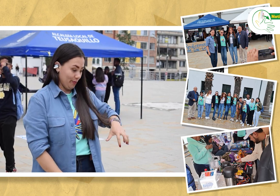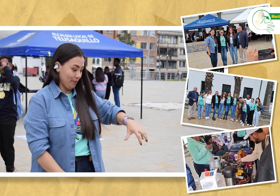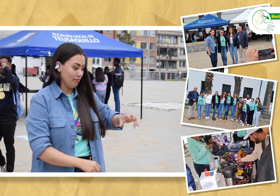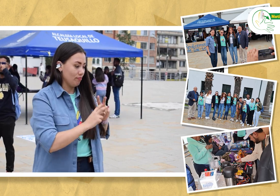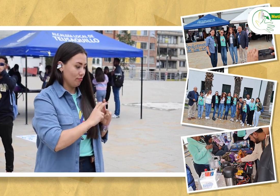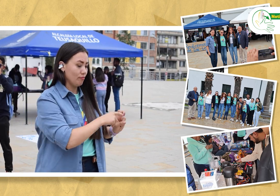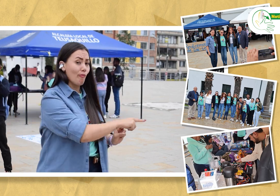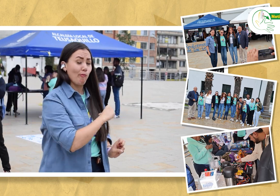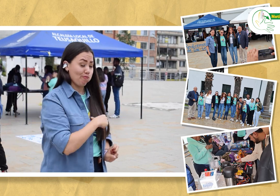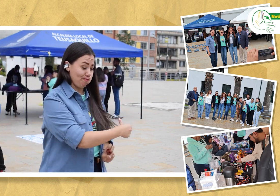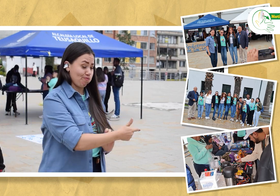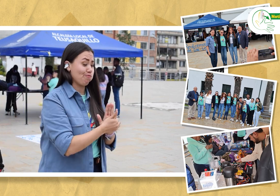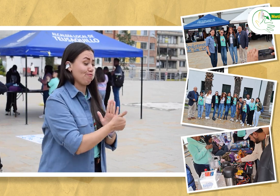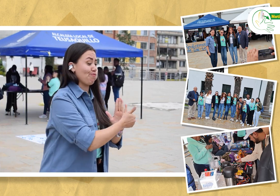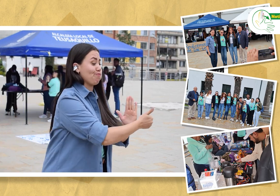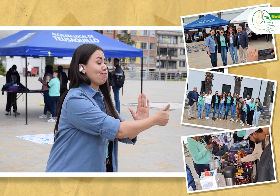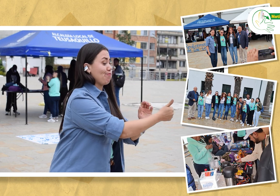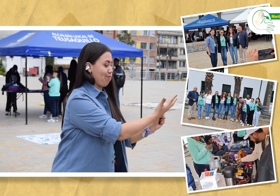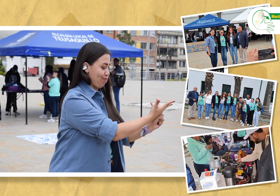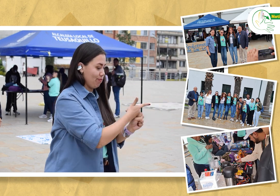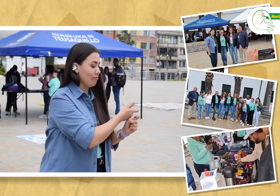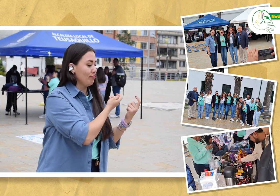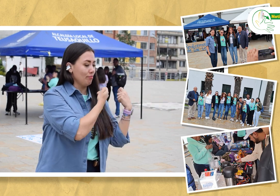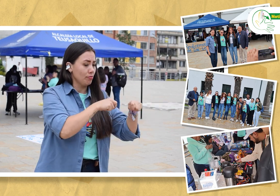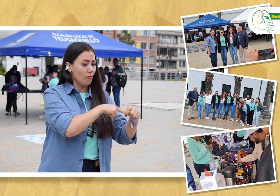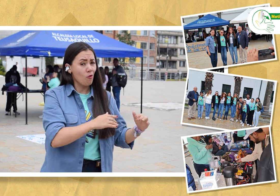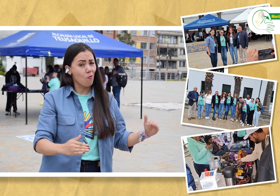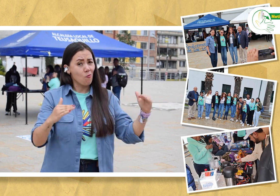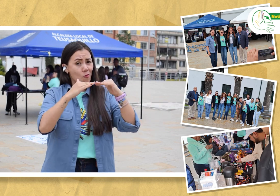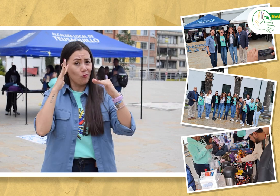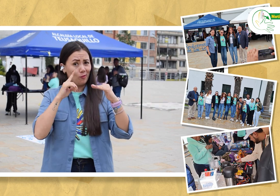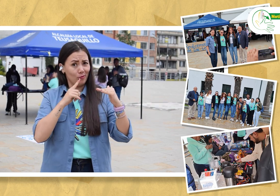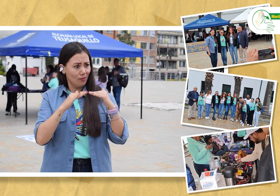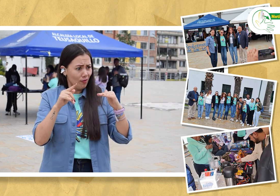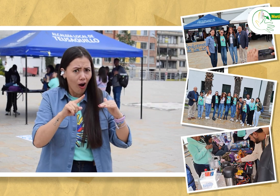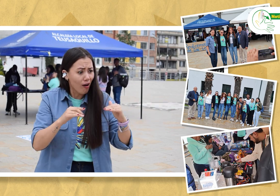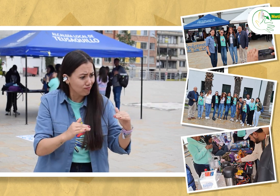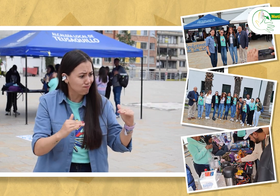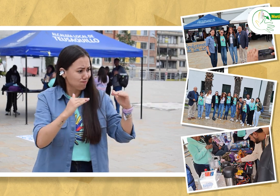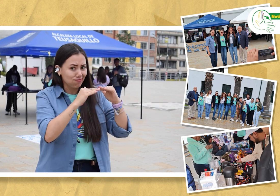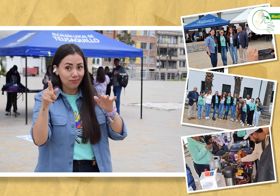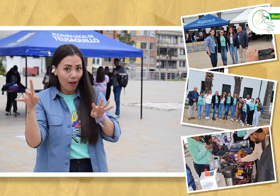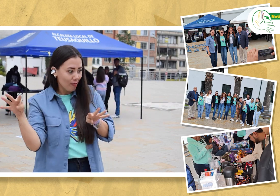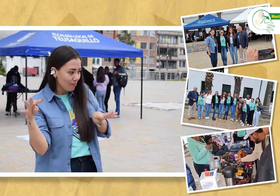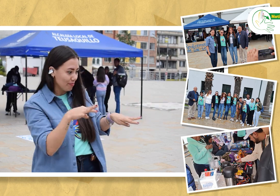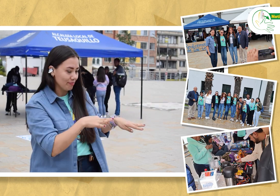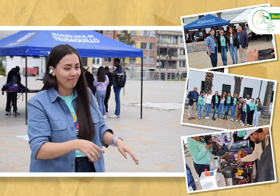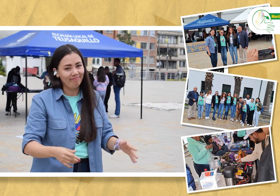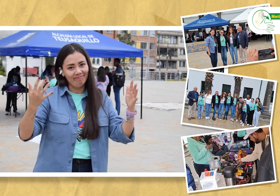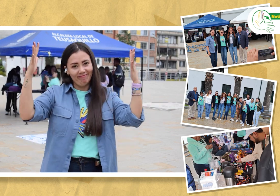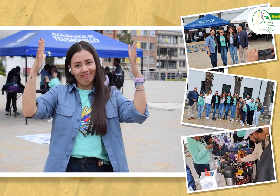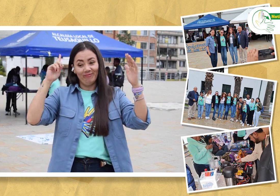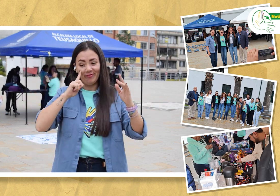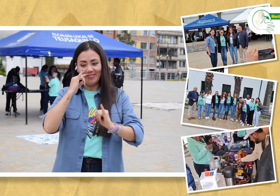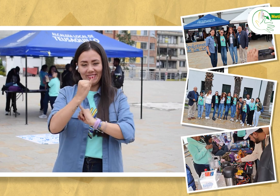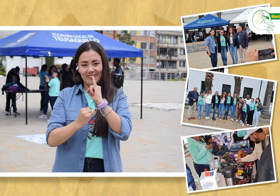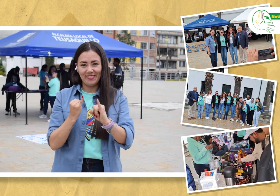personas sordas están enseñando sus emprendimientos como muestra de igualdad y equidad de oportunidades en la celebración de la Semana